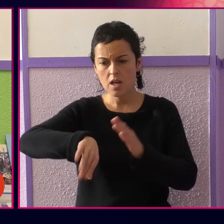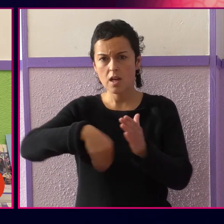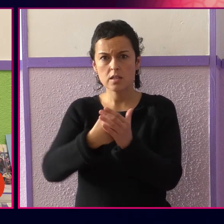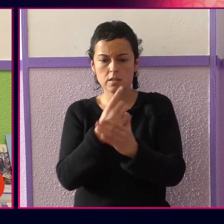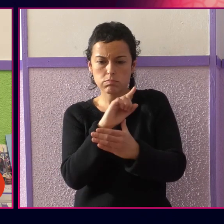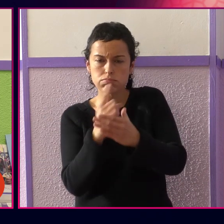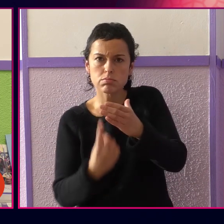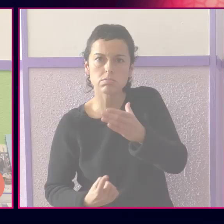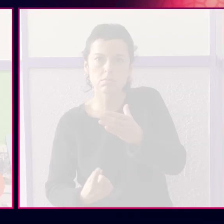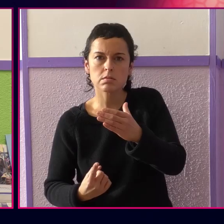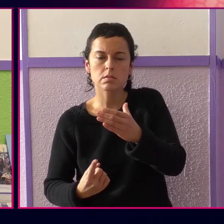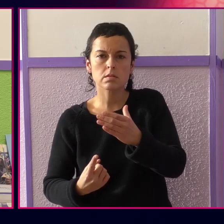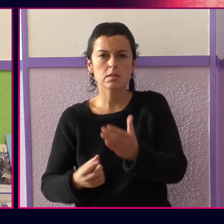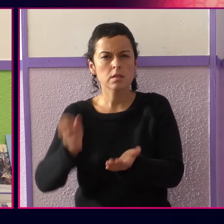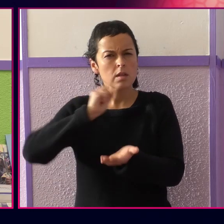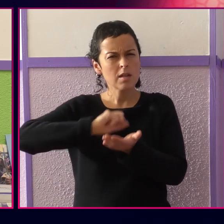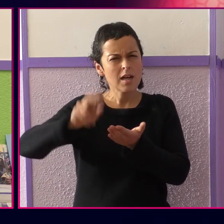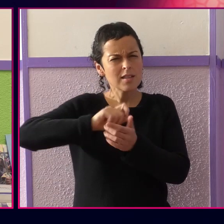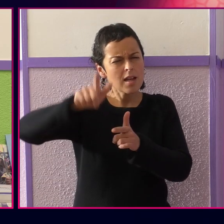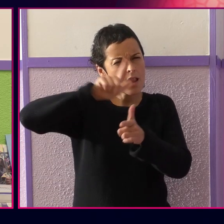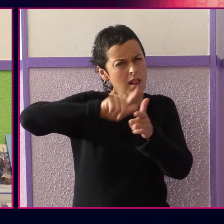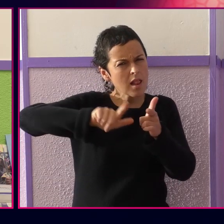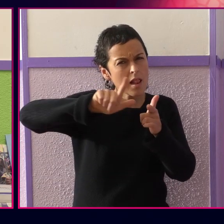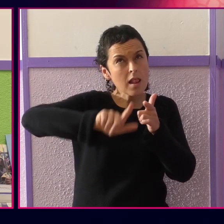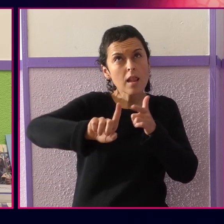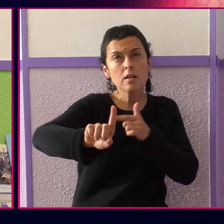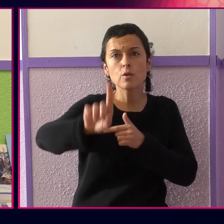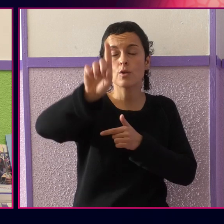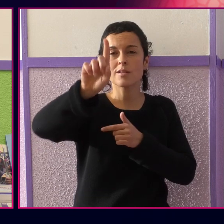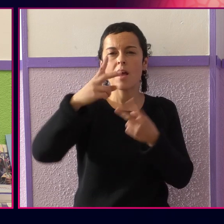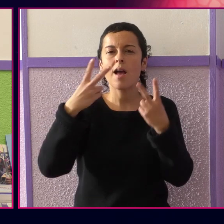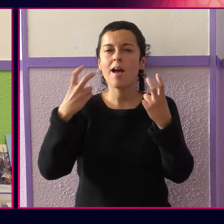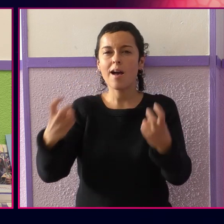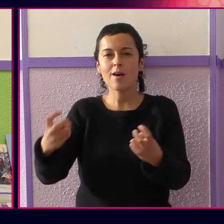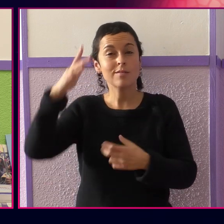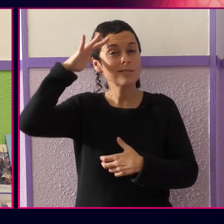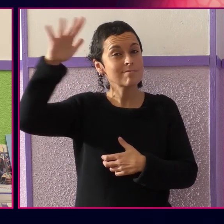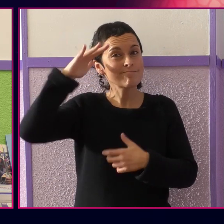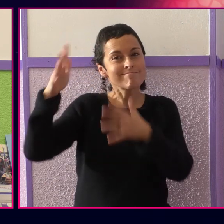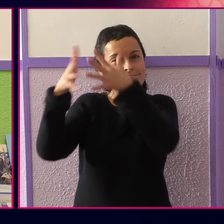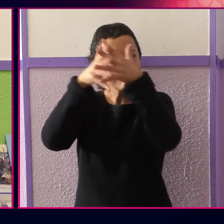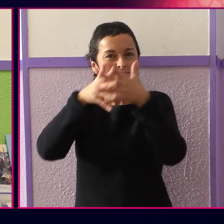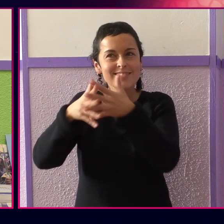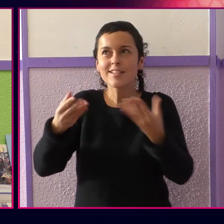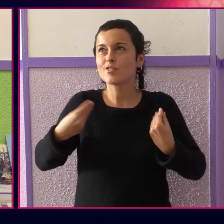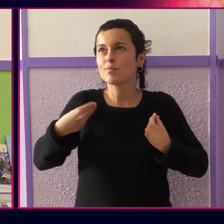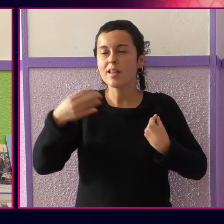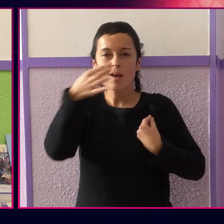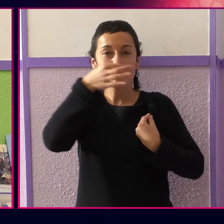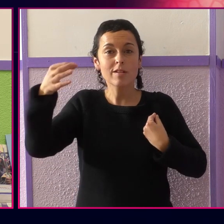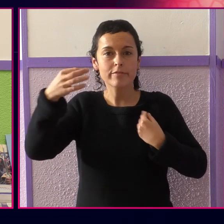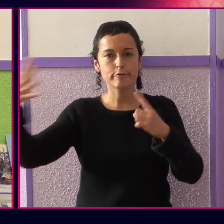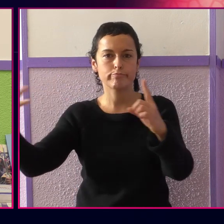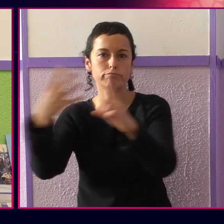iparlderantz bidea ibili, nahiz eta horrek ametxam erikarra aurkitzea ez ekarri. Alderantz